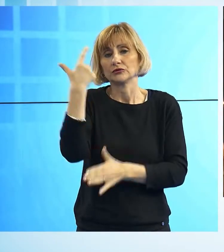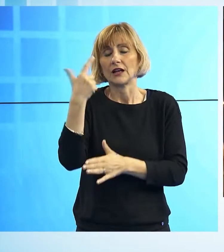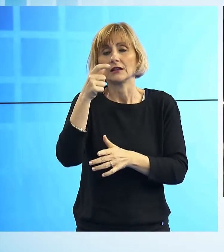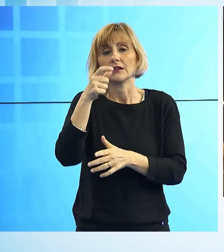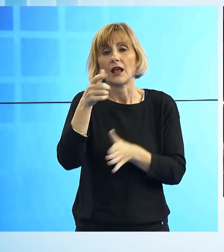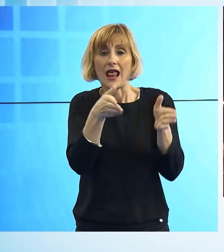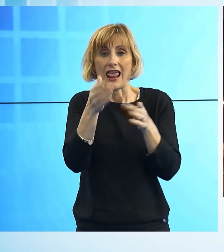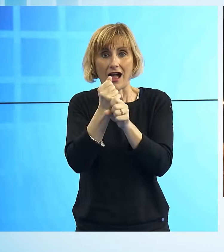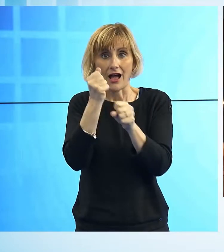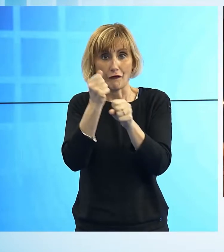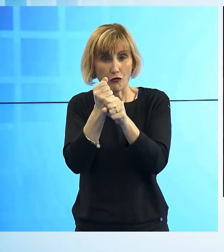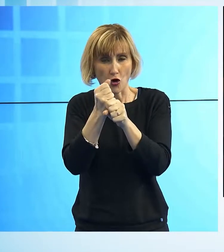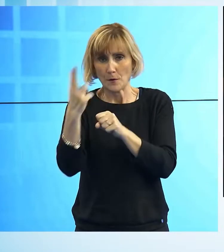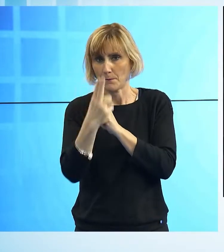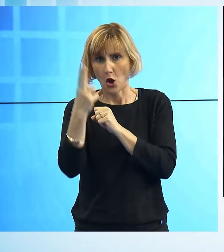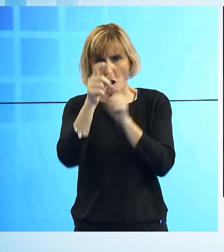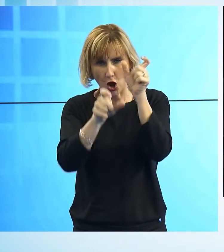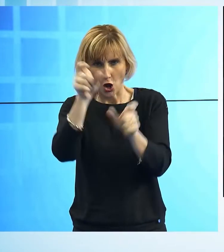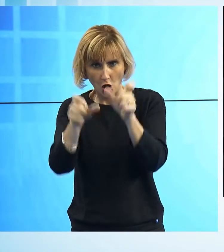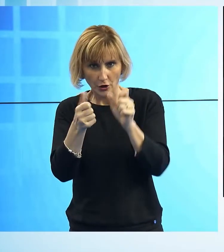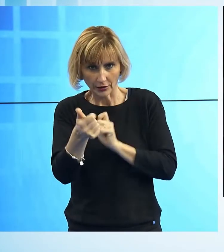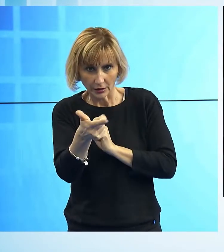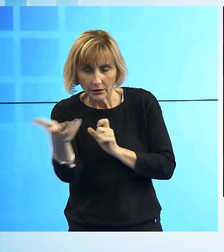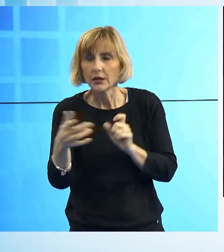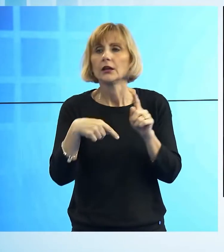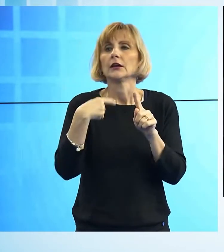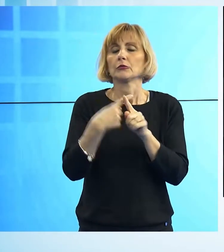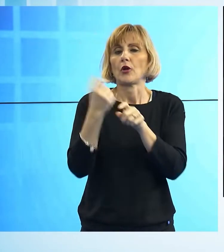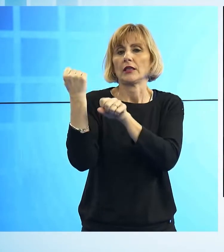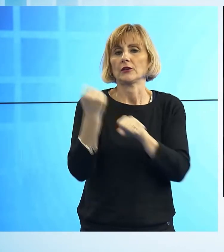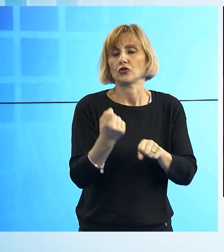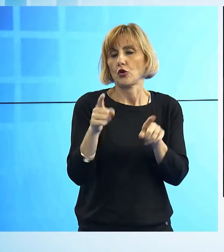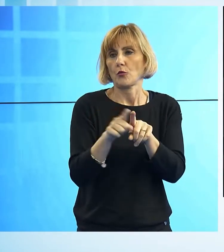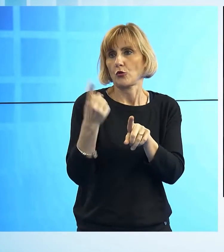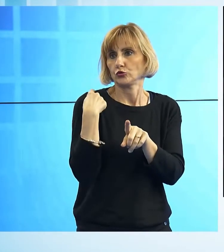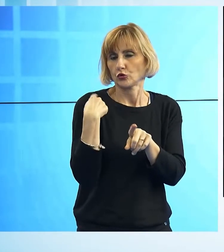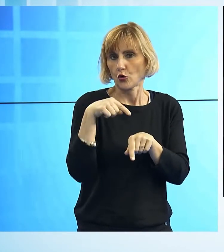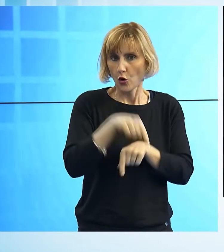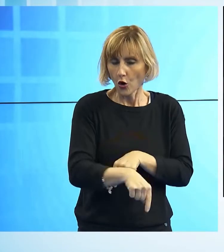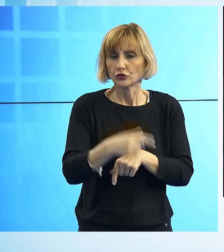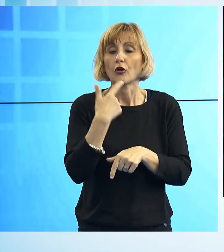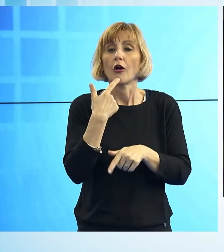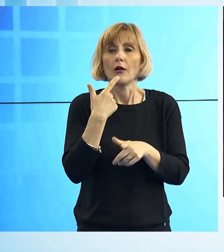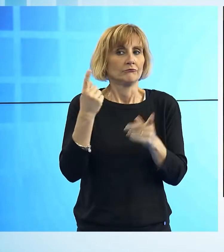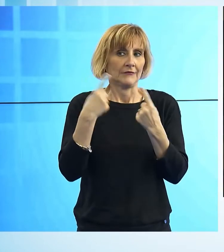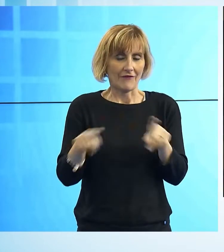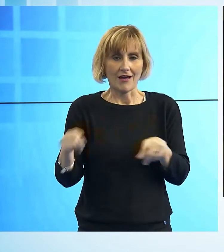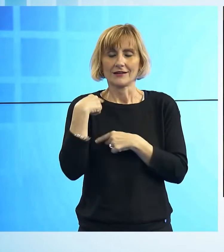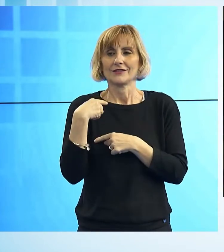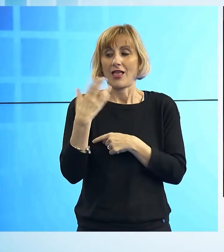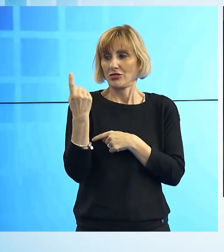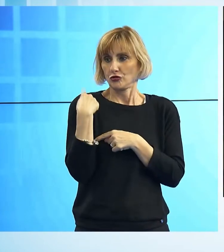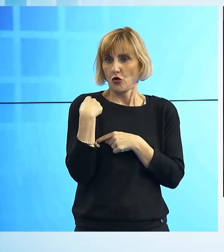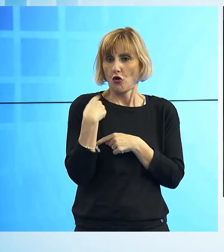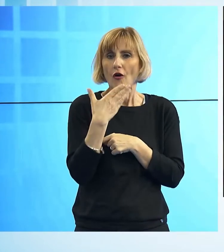cittadella torna dopo l'edizione dello scorso anno edizione caratterizzata dall'assenza del popolo a causa del